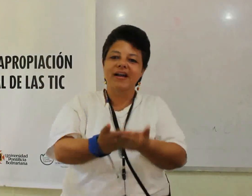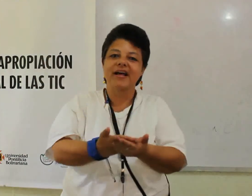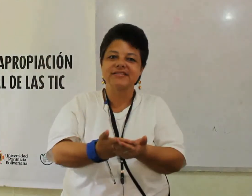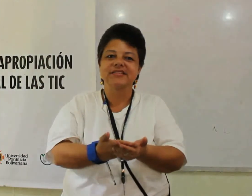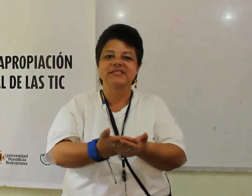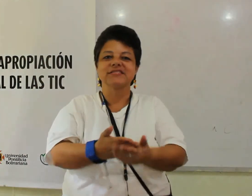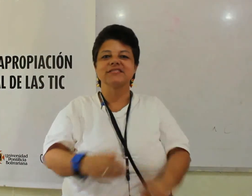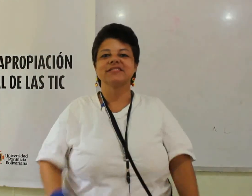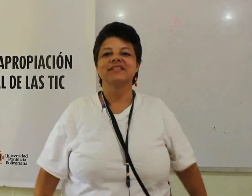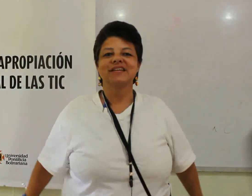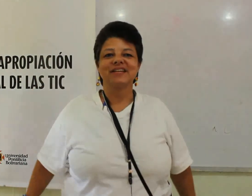gracias.